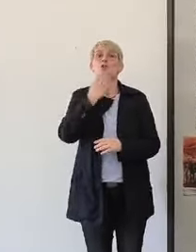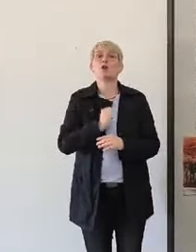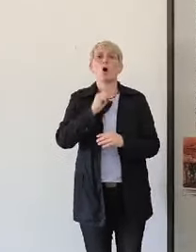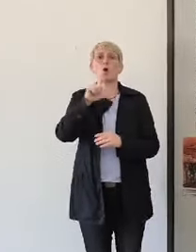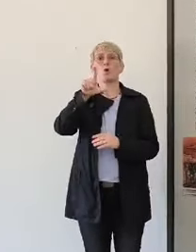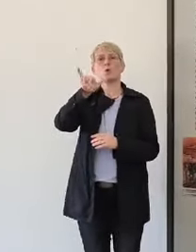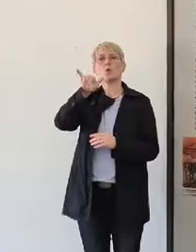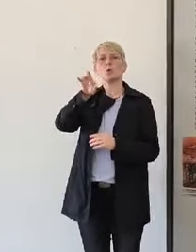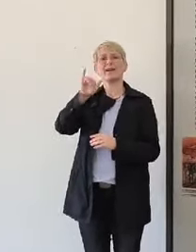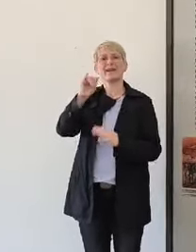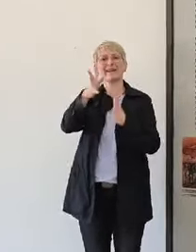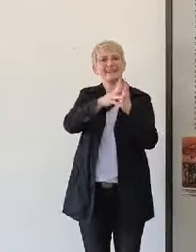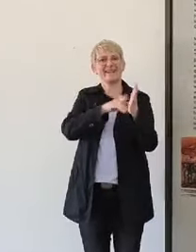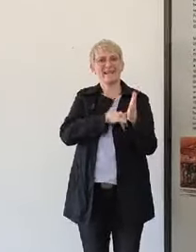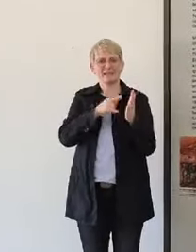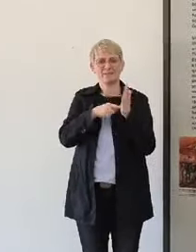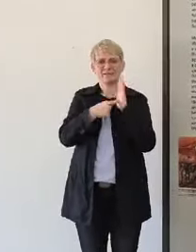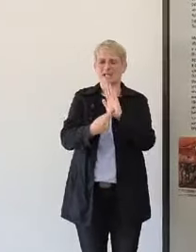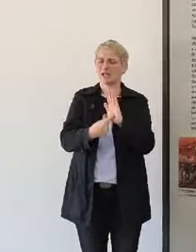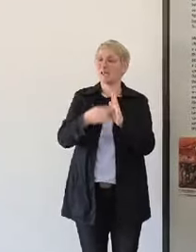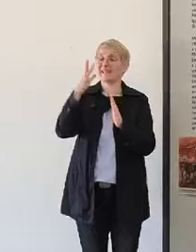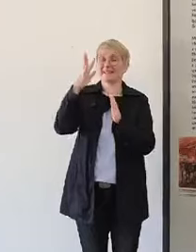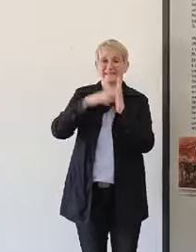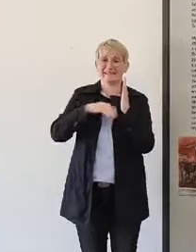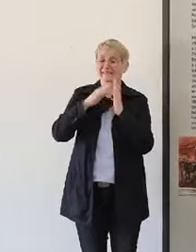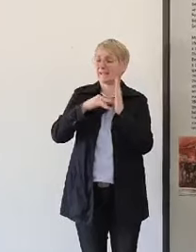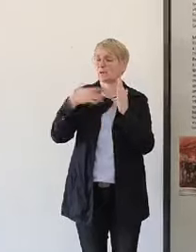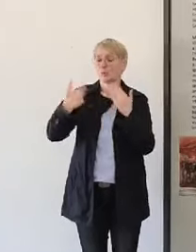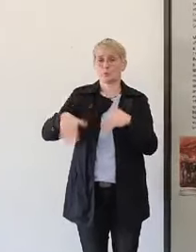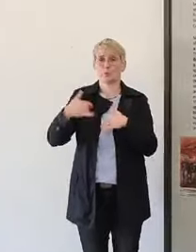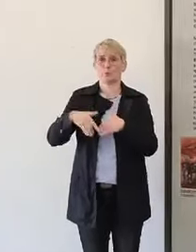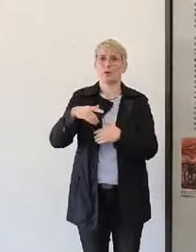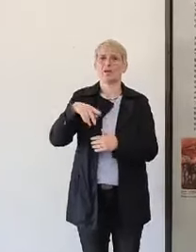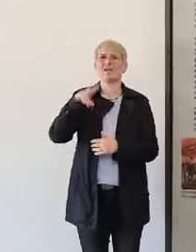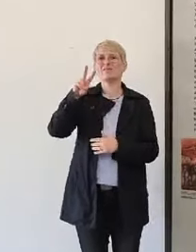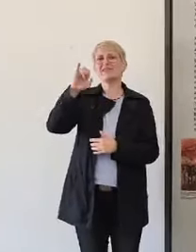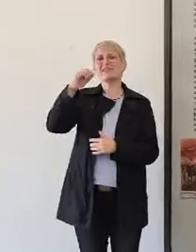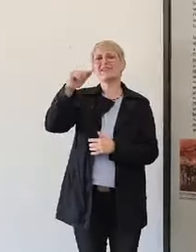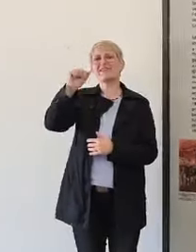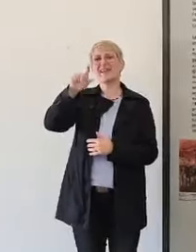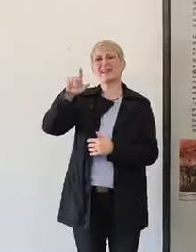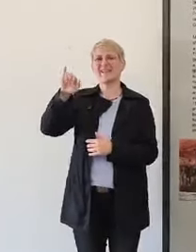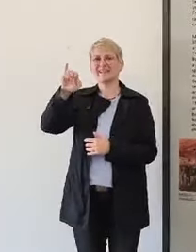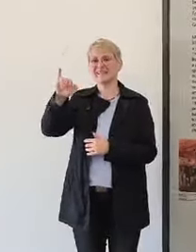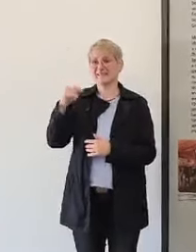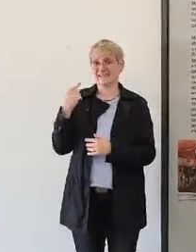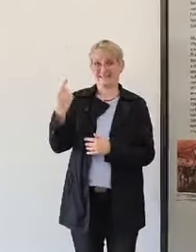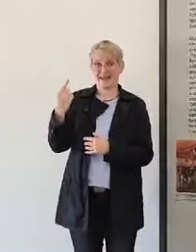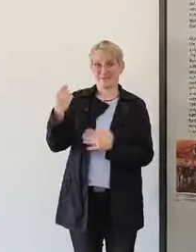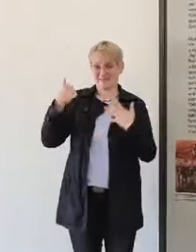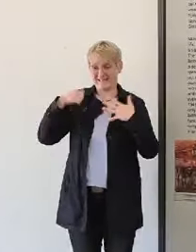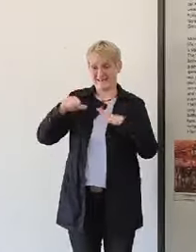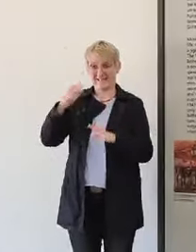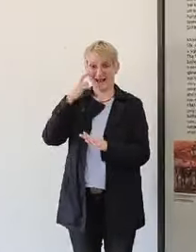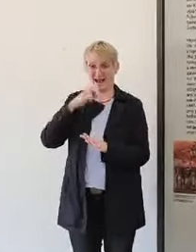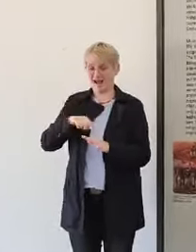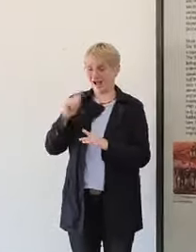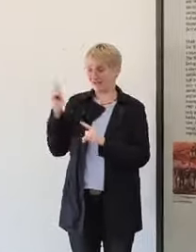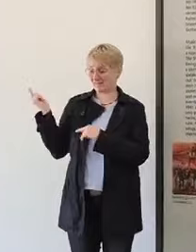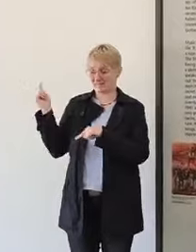many, that I want to mention it. Nevio Vitelli came as 16-year-old into the camp of